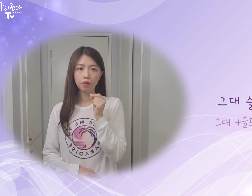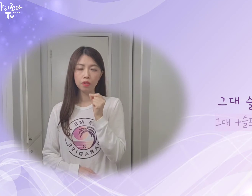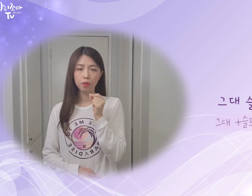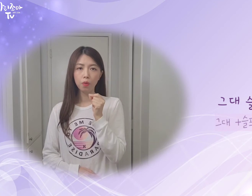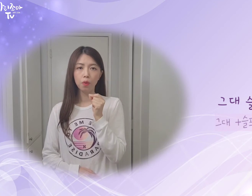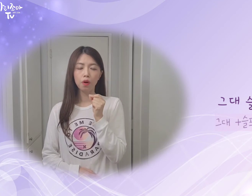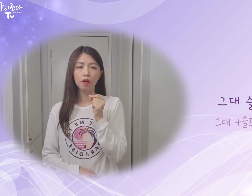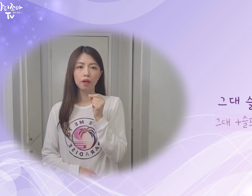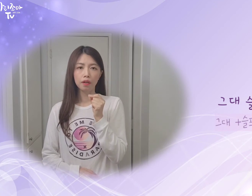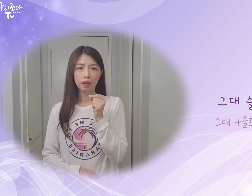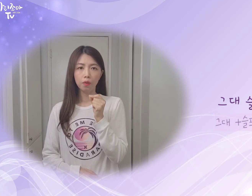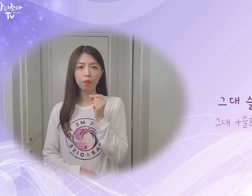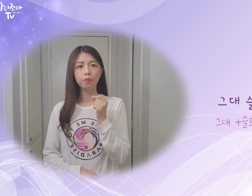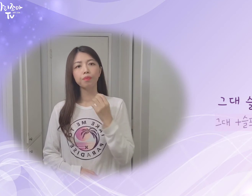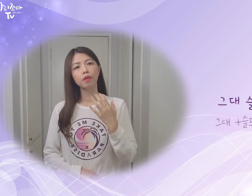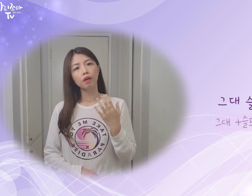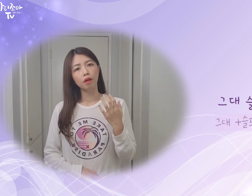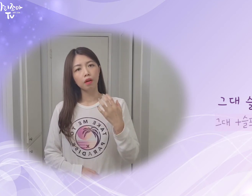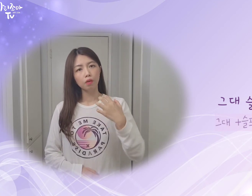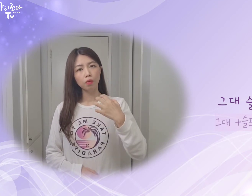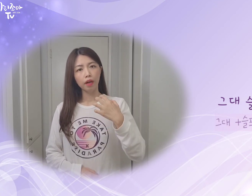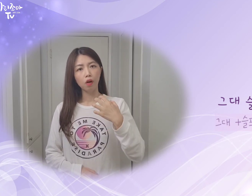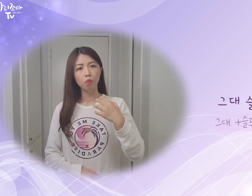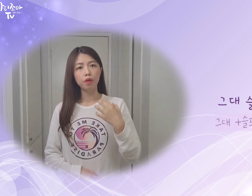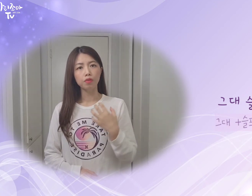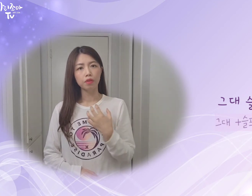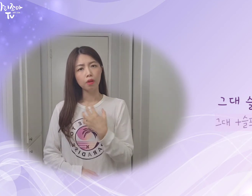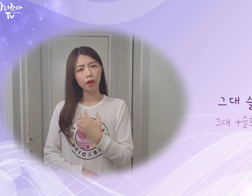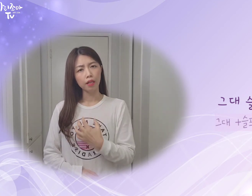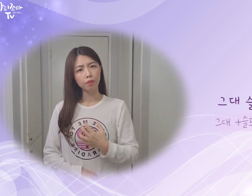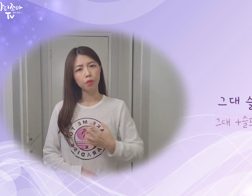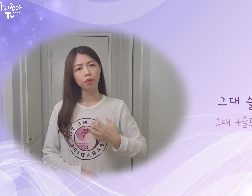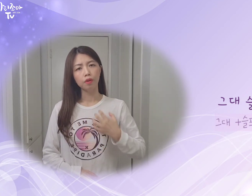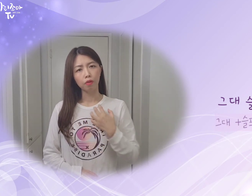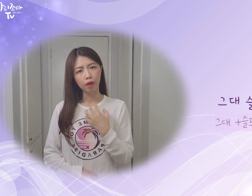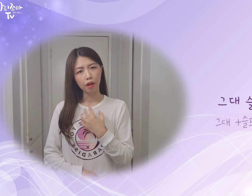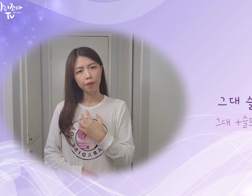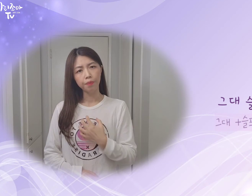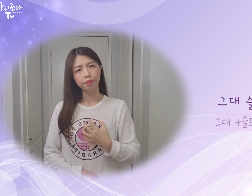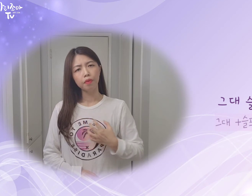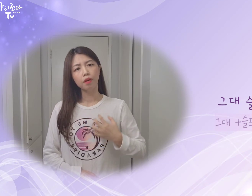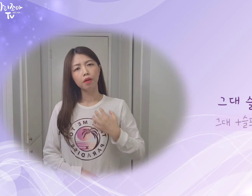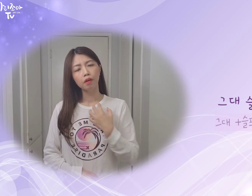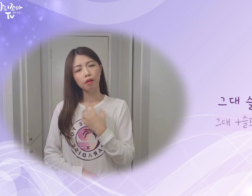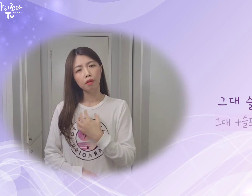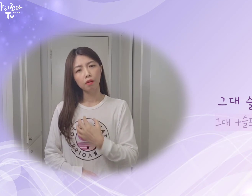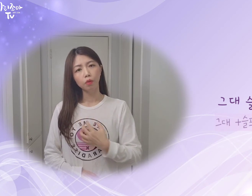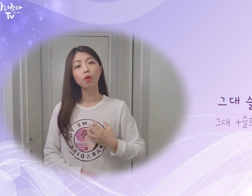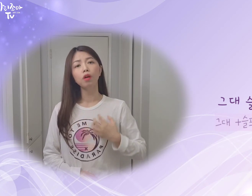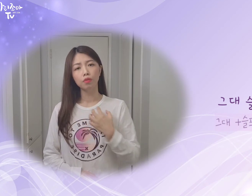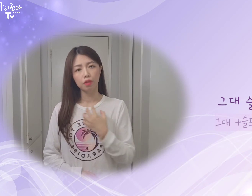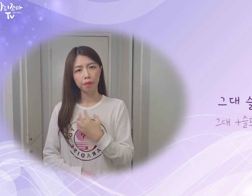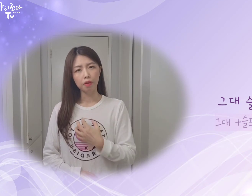해주시고 그리고 손을 약간 오므를 해주셔서 가슴 쪽을 이렇게 돌려주시면